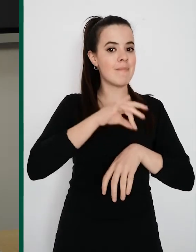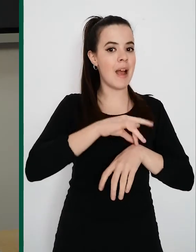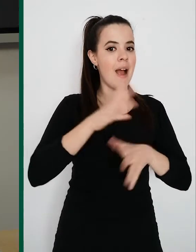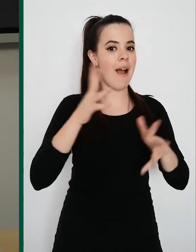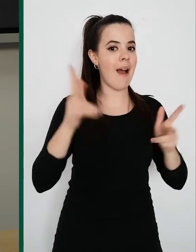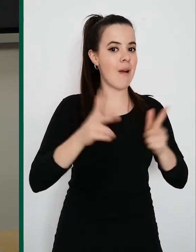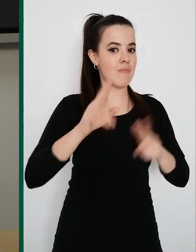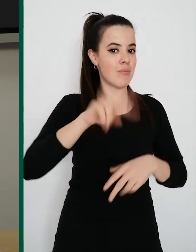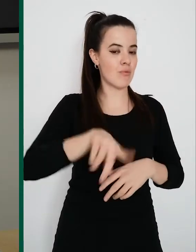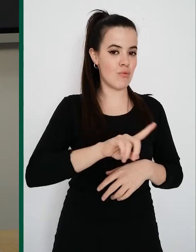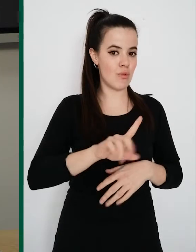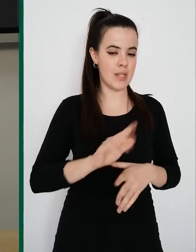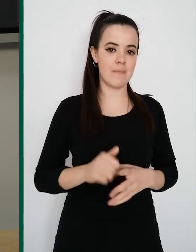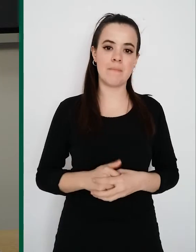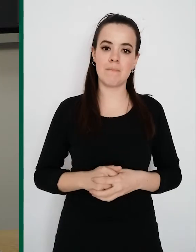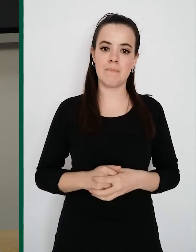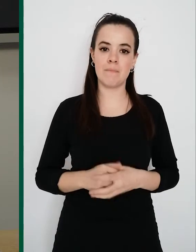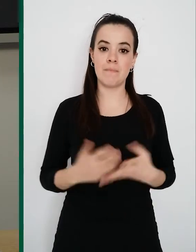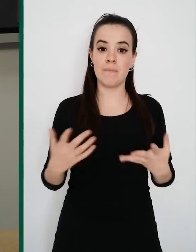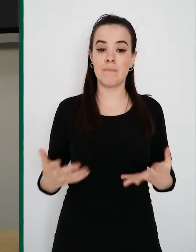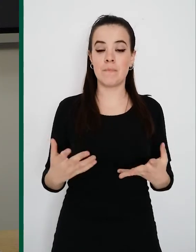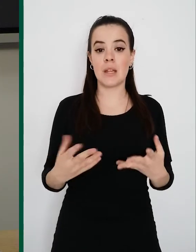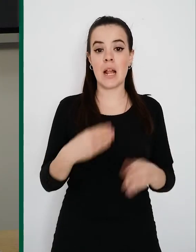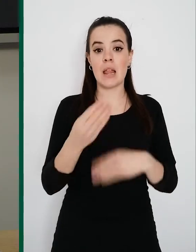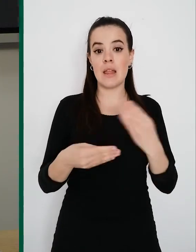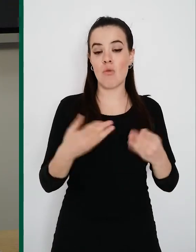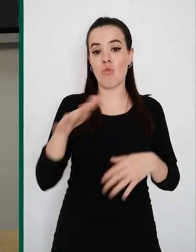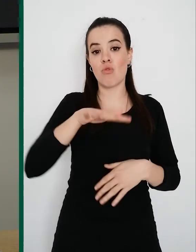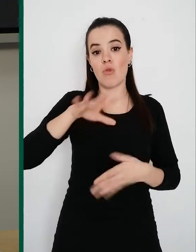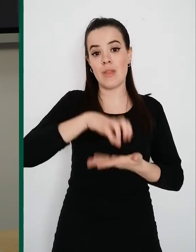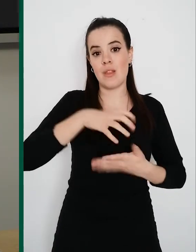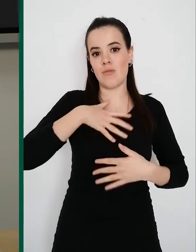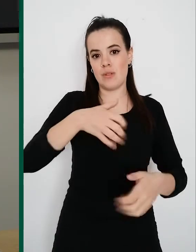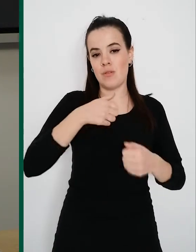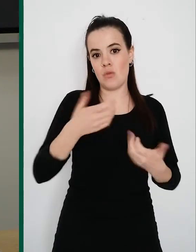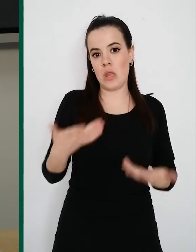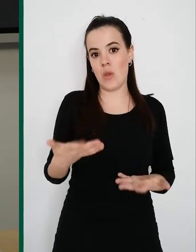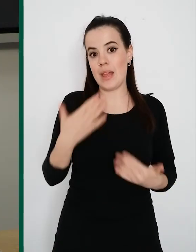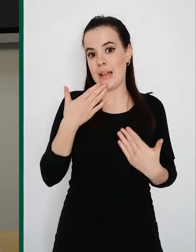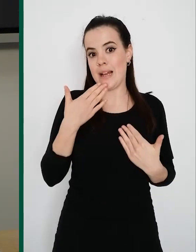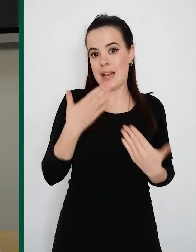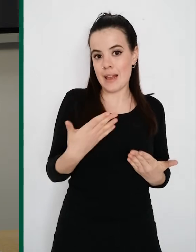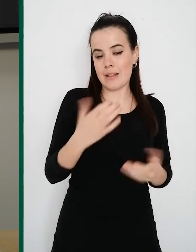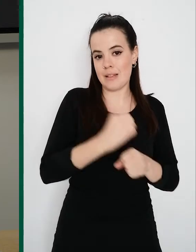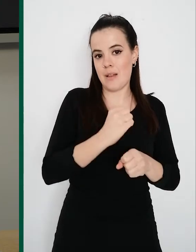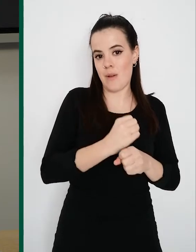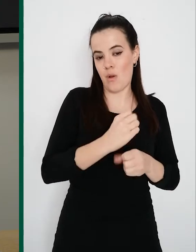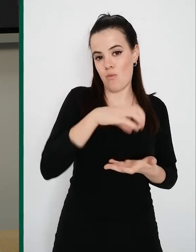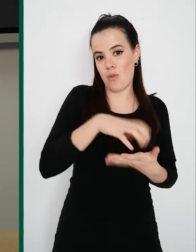mayoría. Esta tarea la realizamos de atención primaria permitiendo que el Hospital San Pedro y Calahorra centralizaran la atención de los